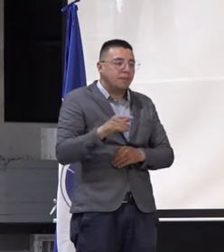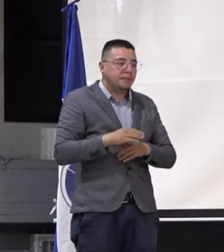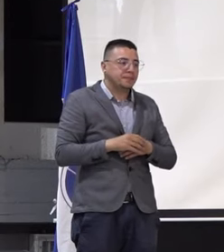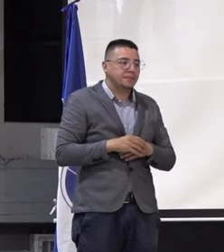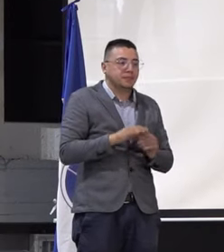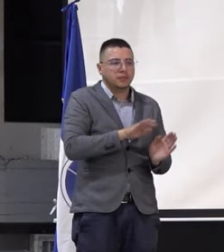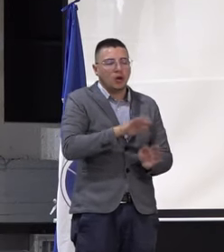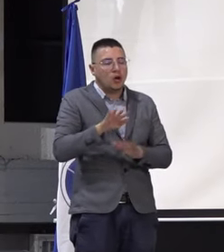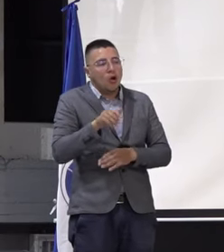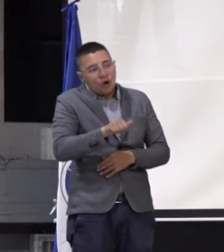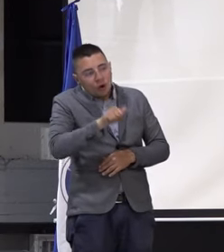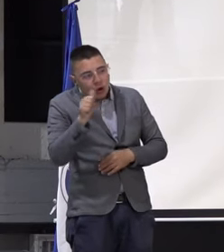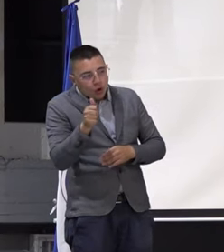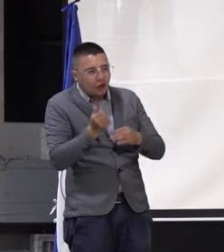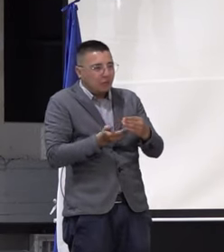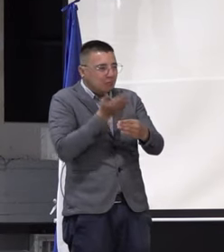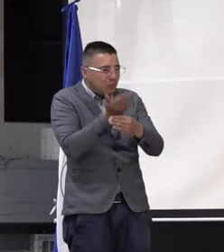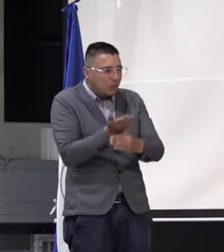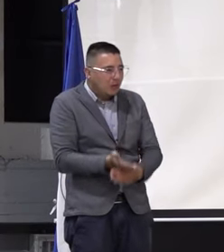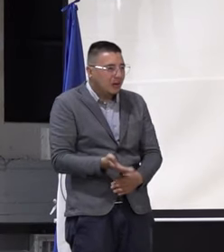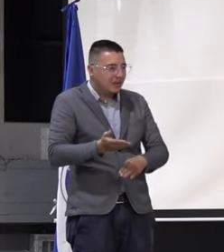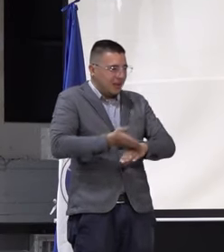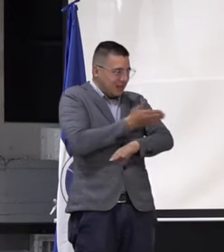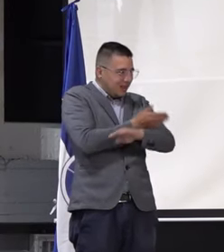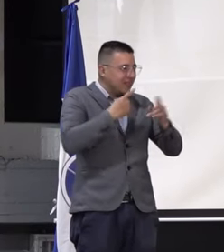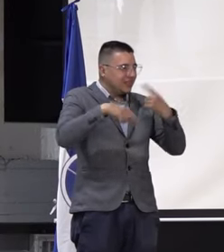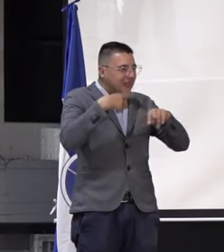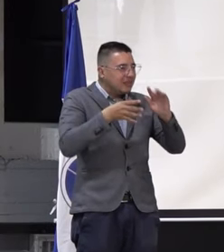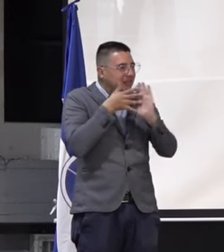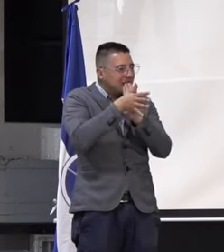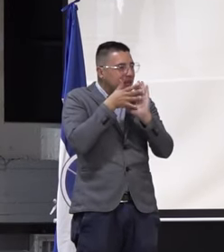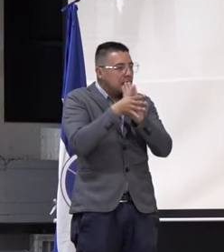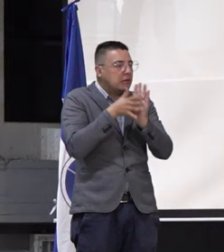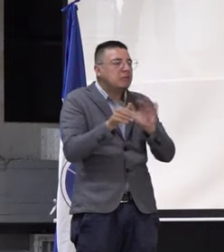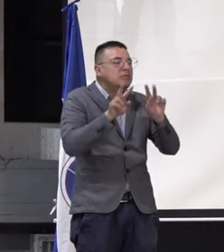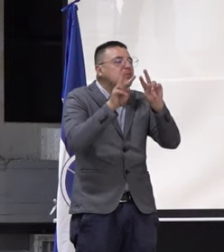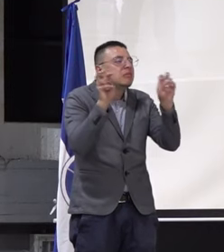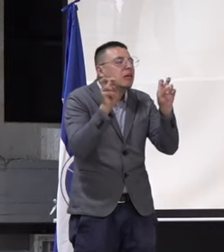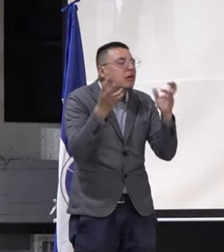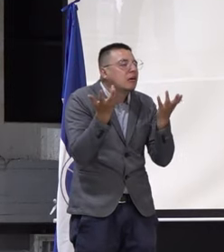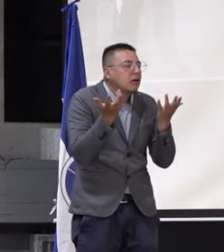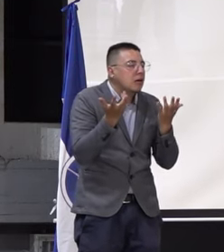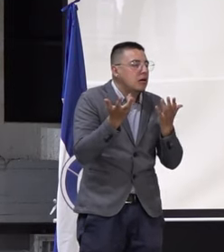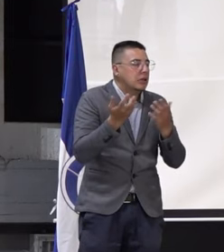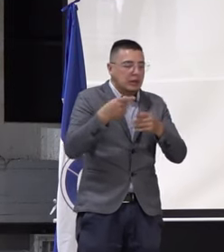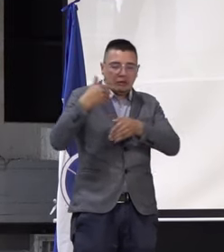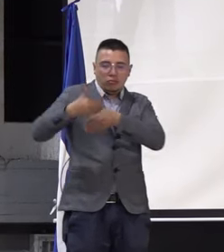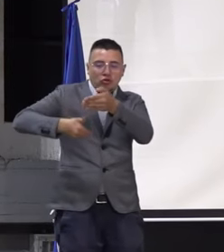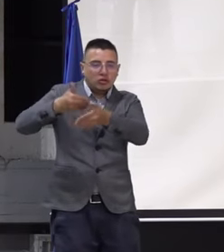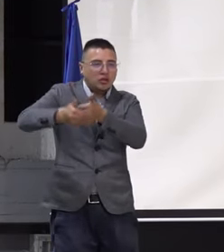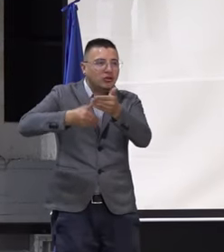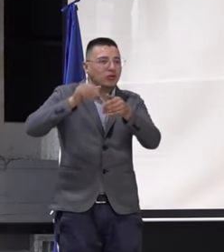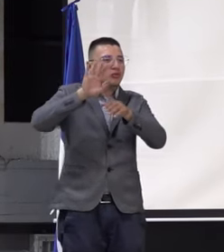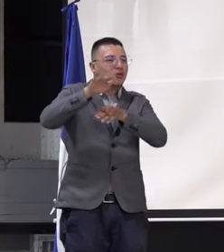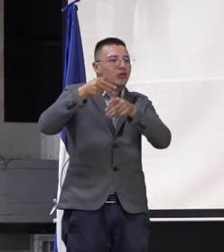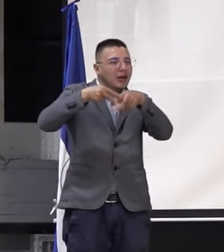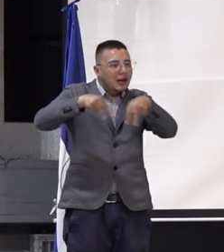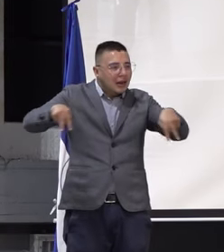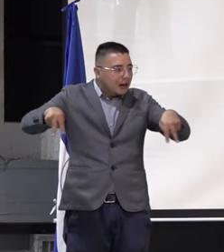Bueno, otra de las propuestas que nosotros tenemos es el tema de las dinámicas de género